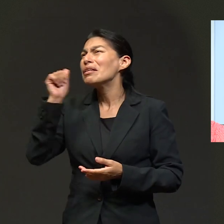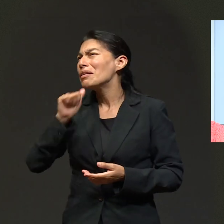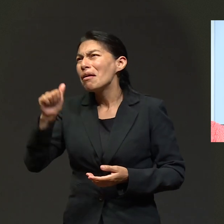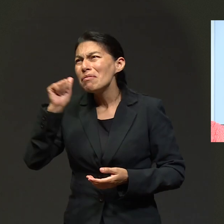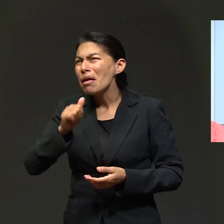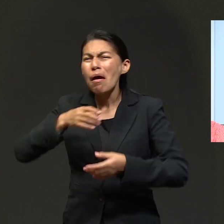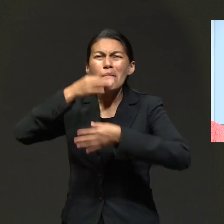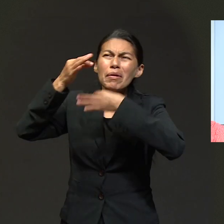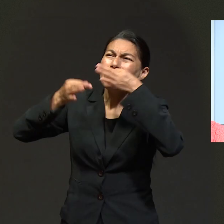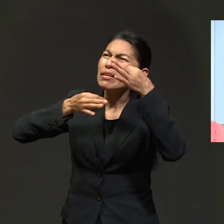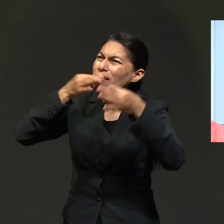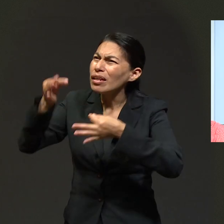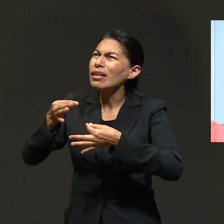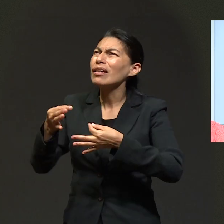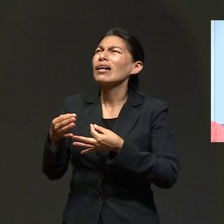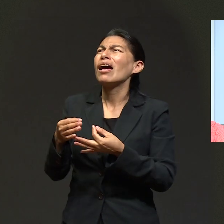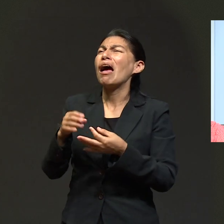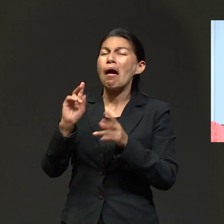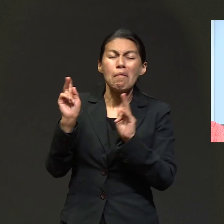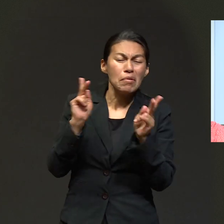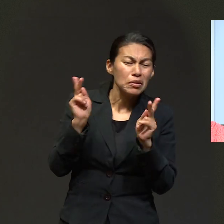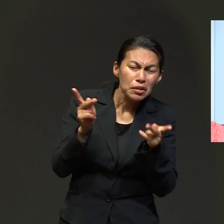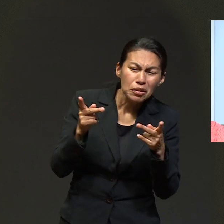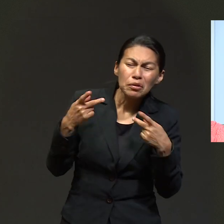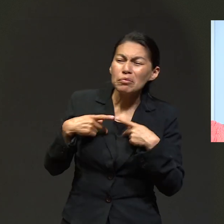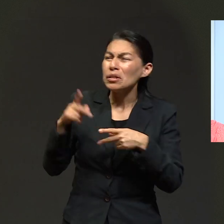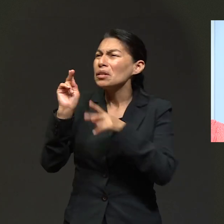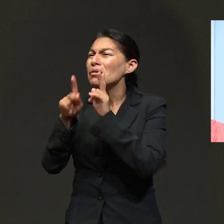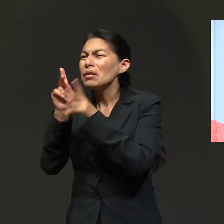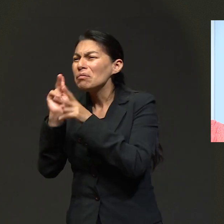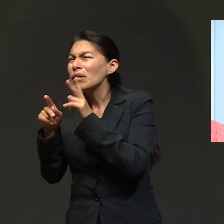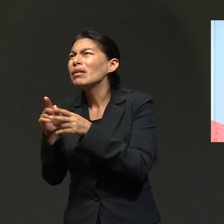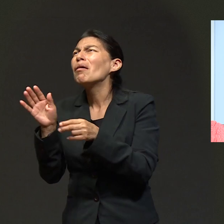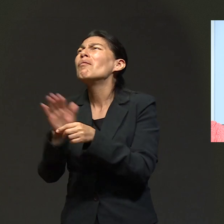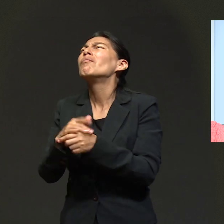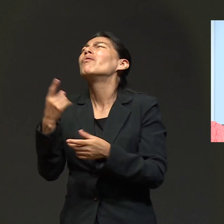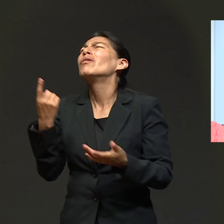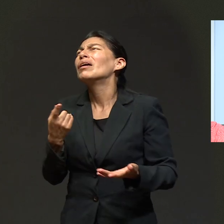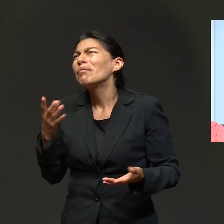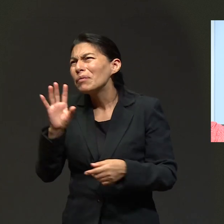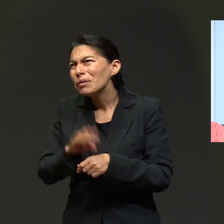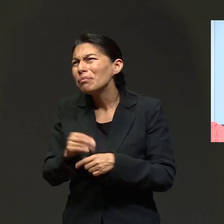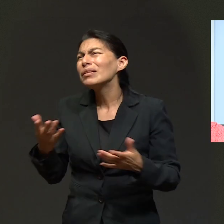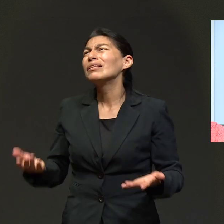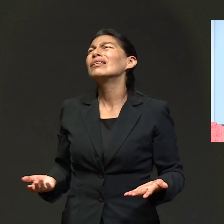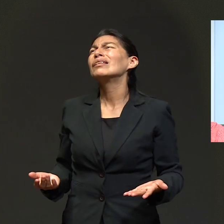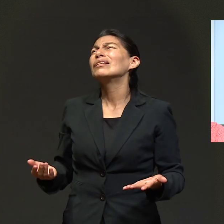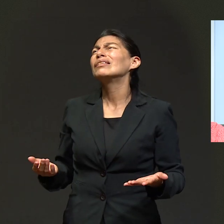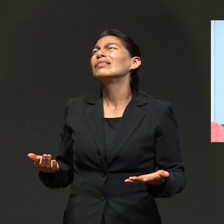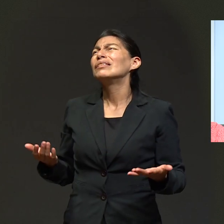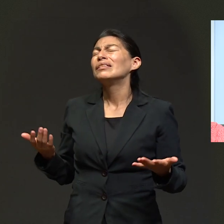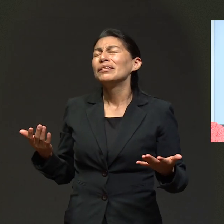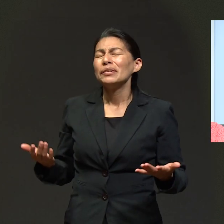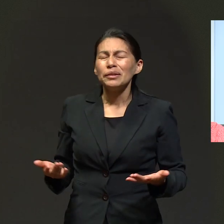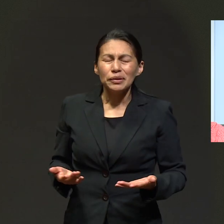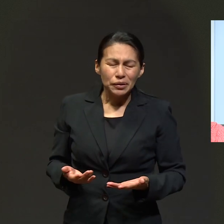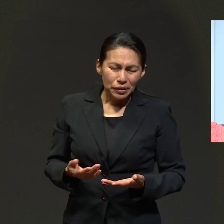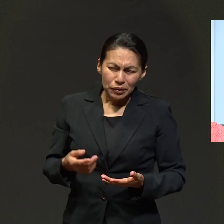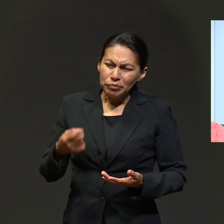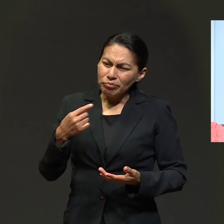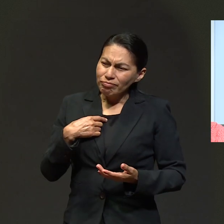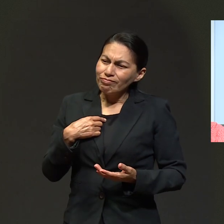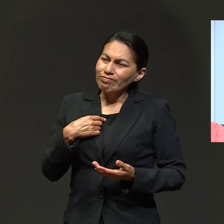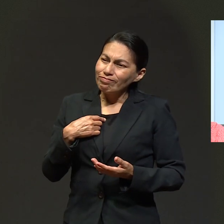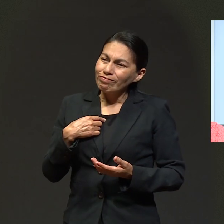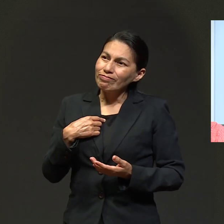infantiles, ella incluso siempre ha predicado de tu nombre con un vecino, etc. ¿Por qué permites esto?